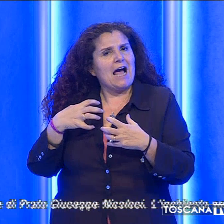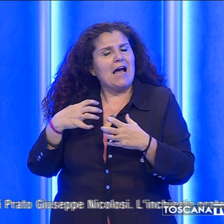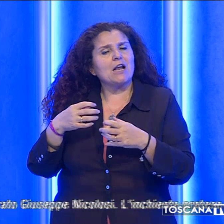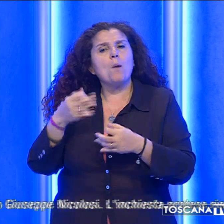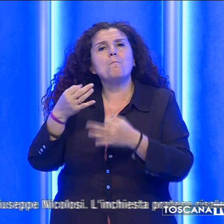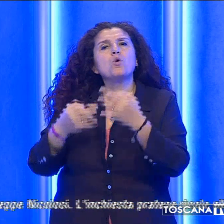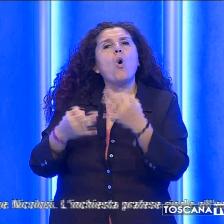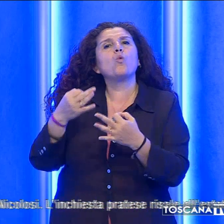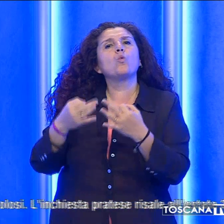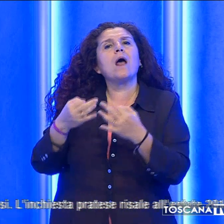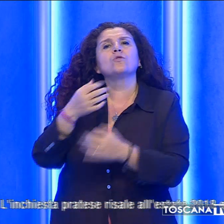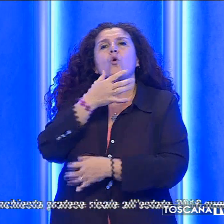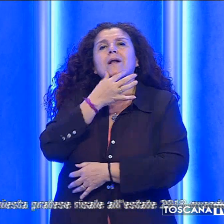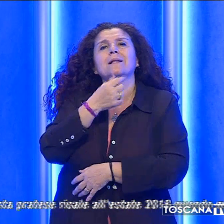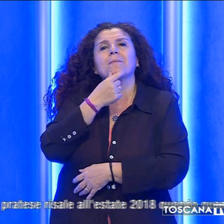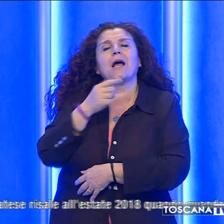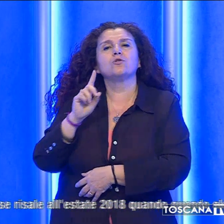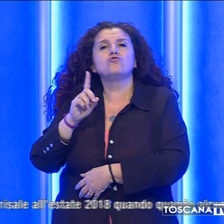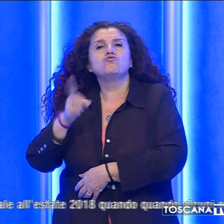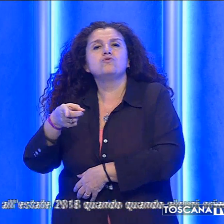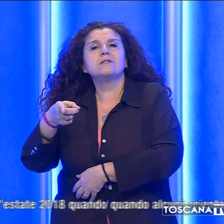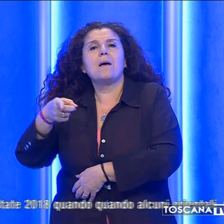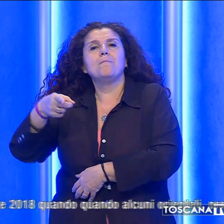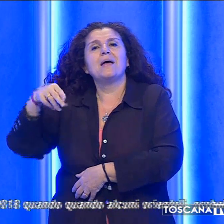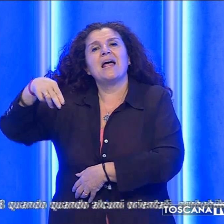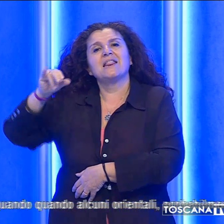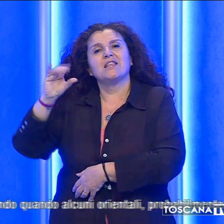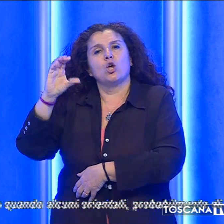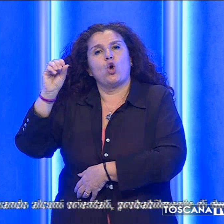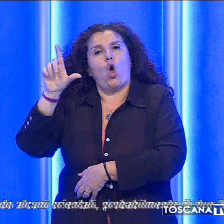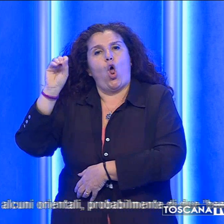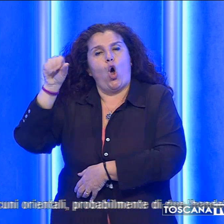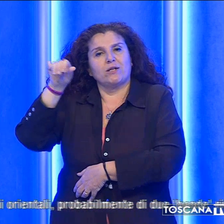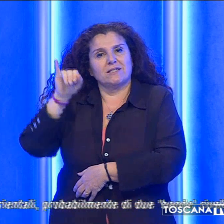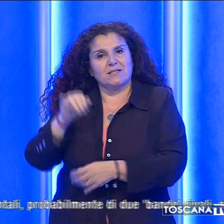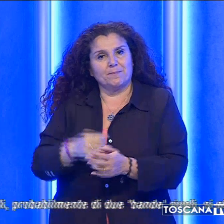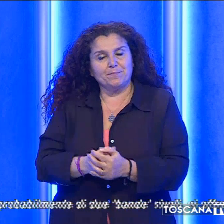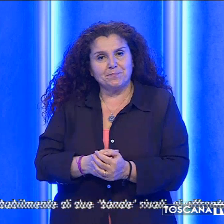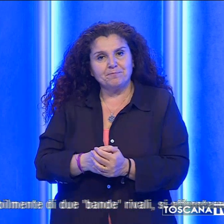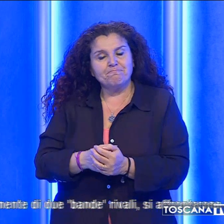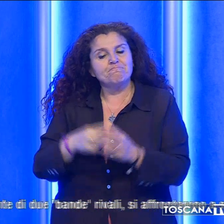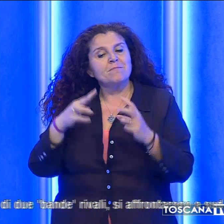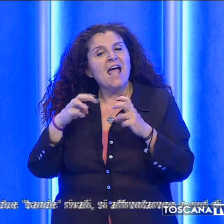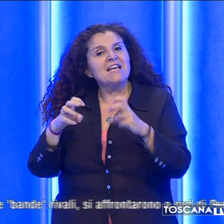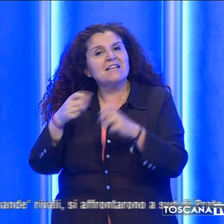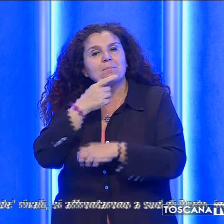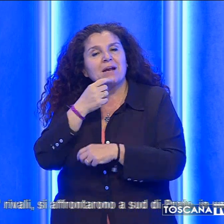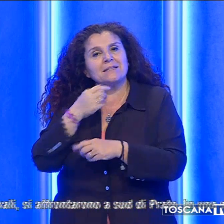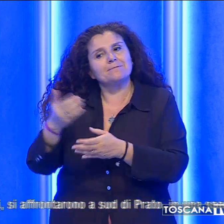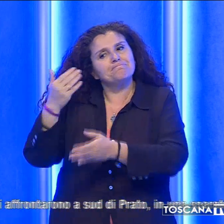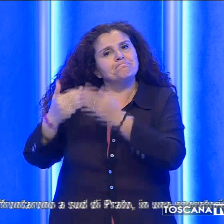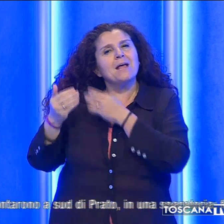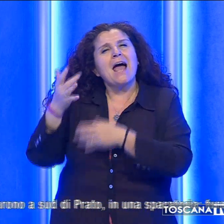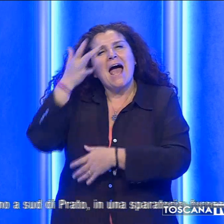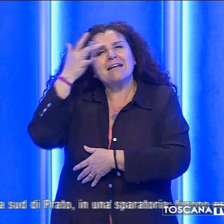procuratore di Prato Giuseppe Nicolosi. L'inchiesta pratese risale all'estate